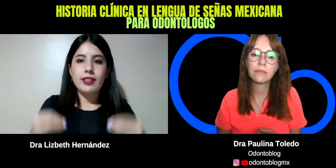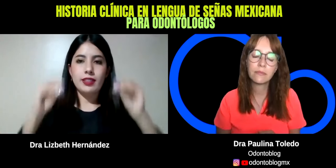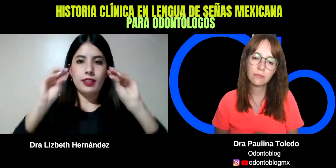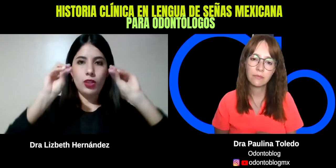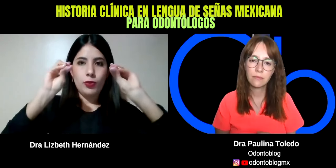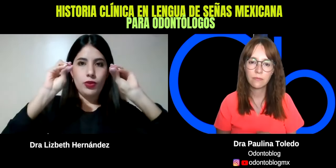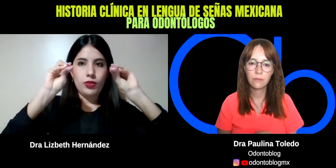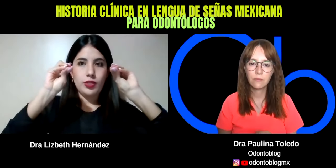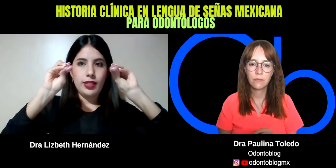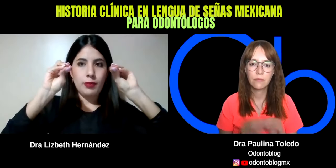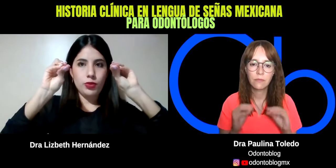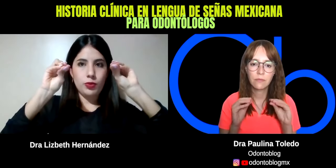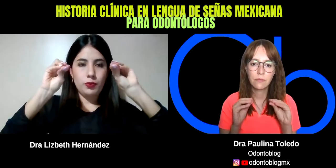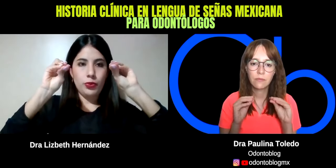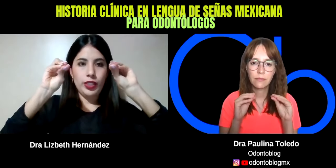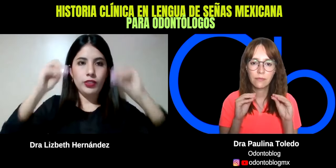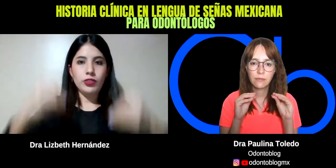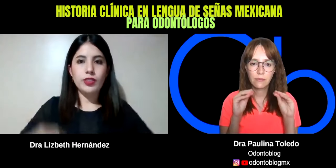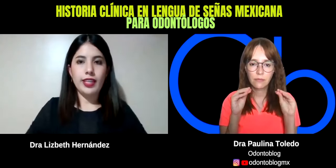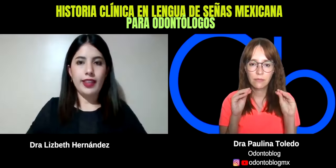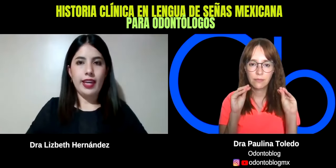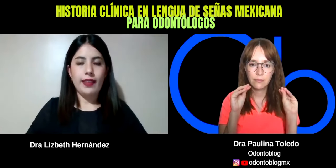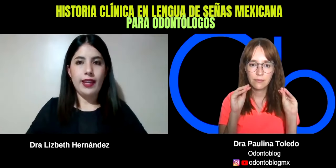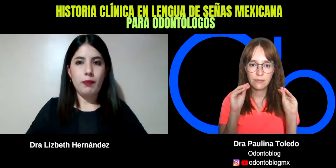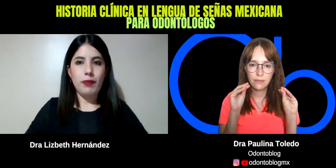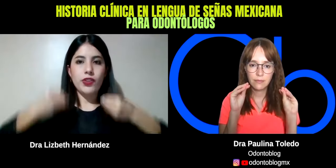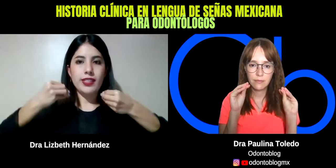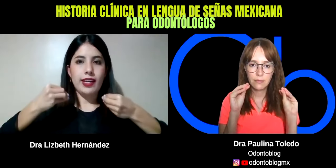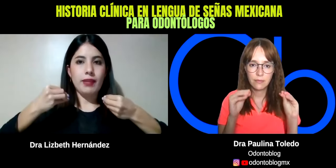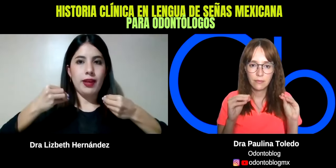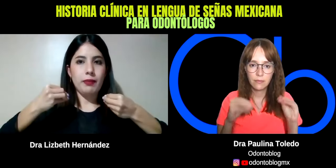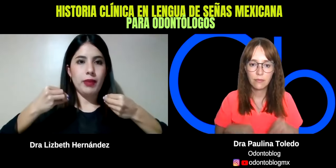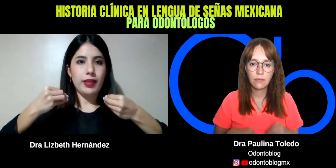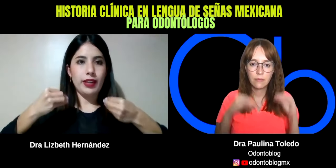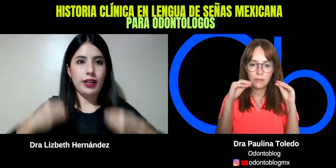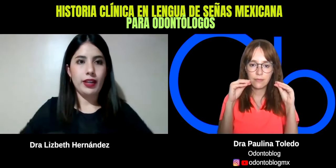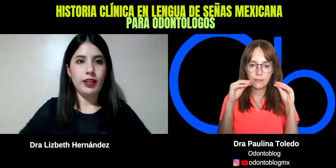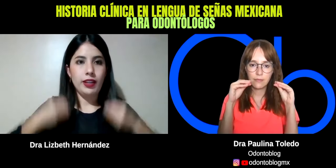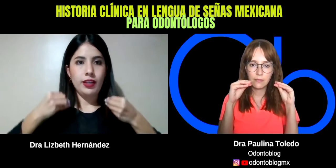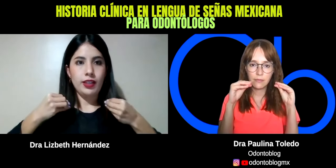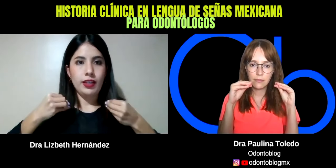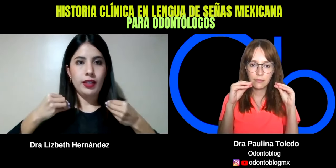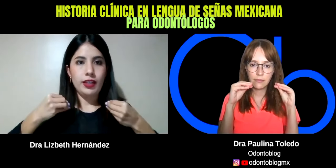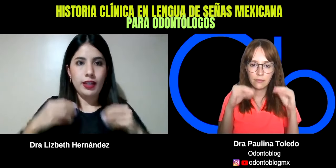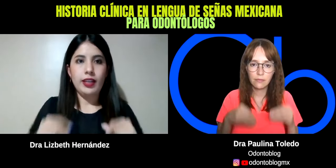como si hiciéramos puñitos y del pecho hacia arriba. Vivir. Ajá.